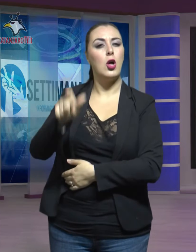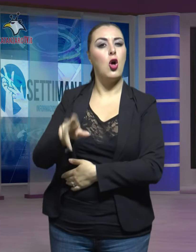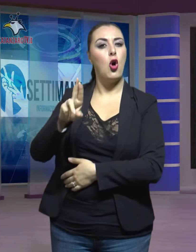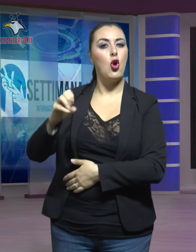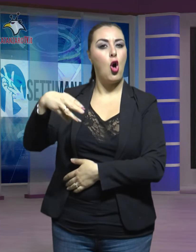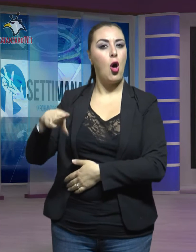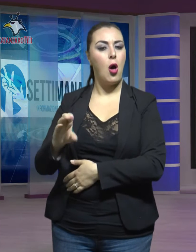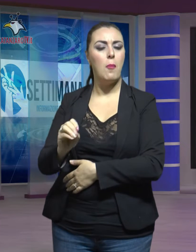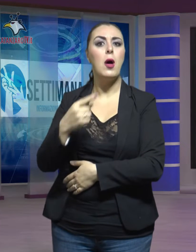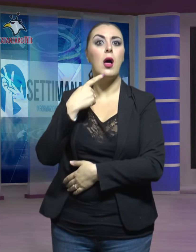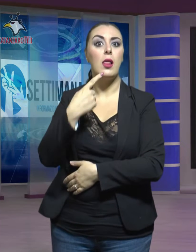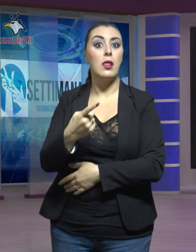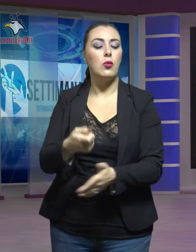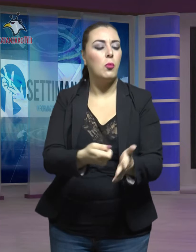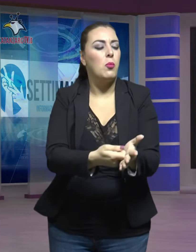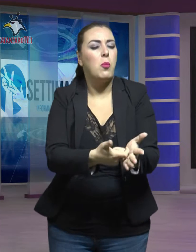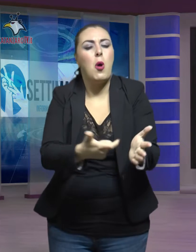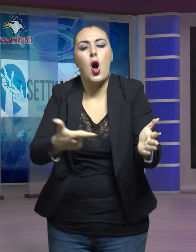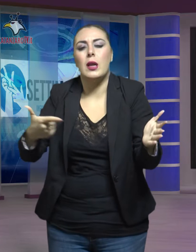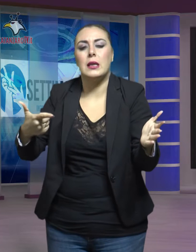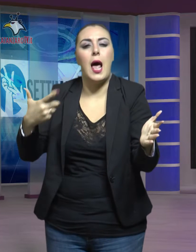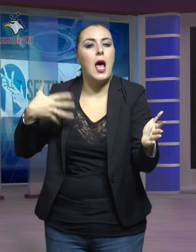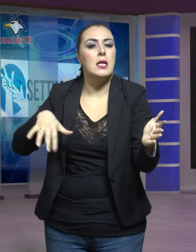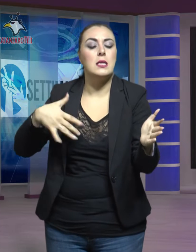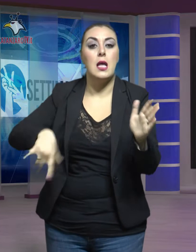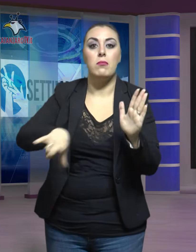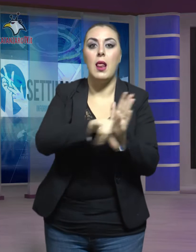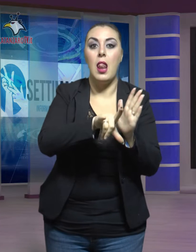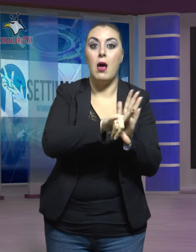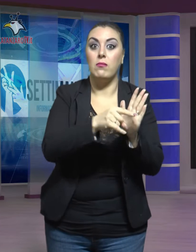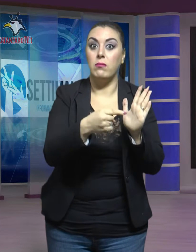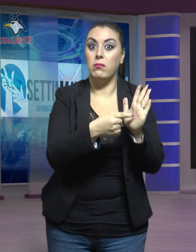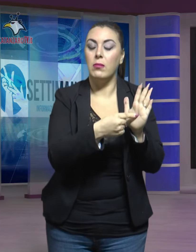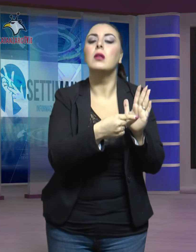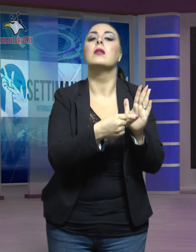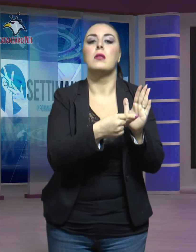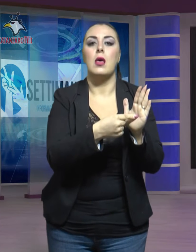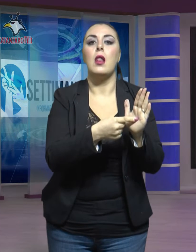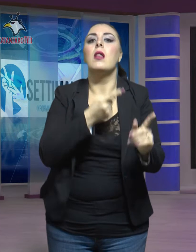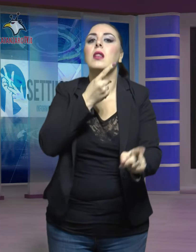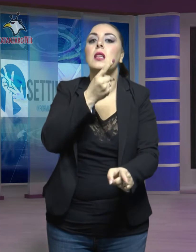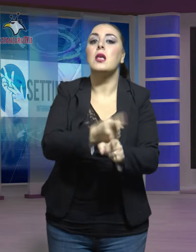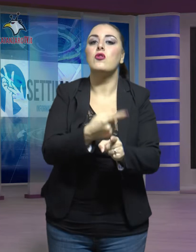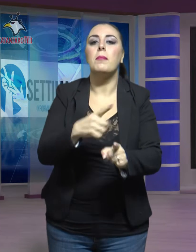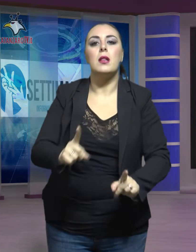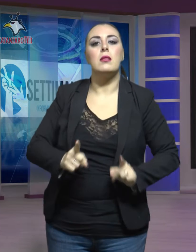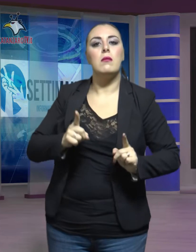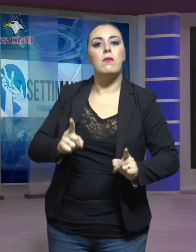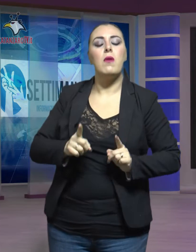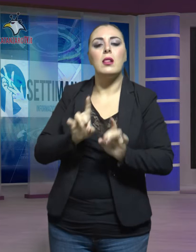sottolineato l'importanza della legge necessaria per difendere la libertà